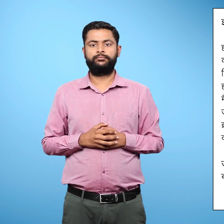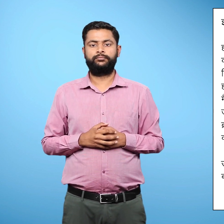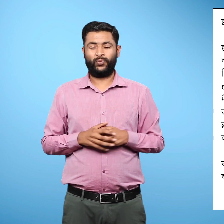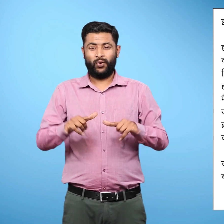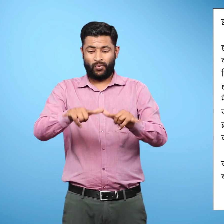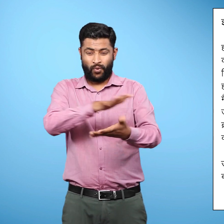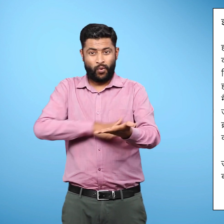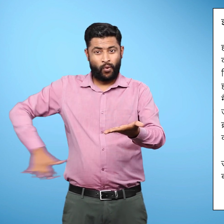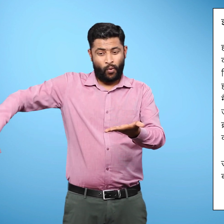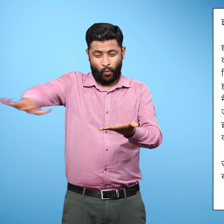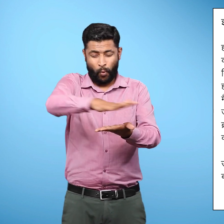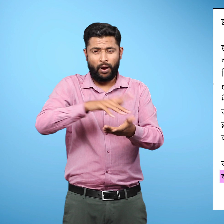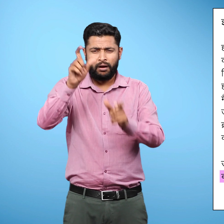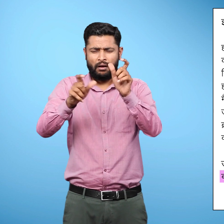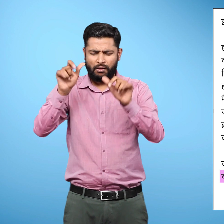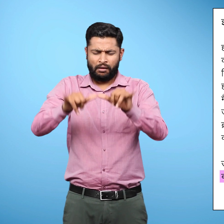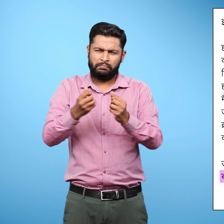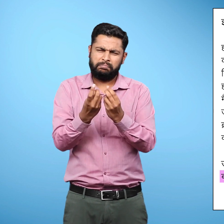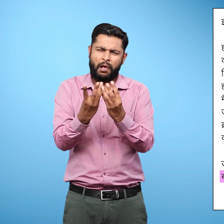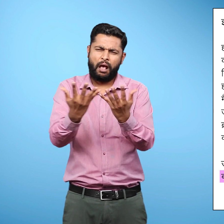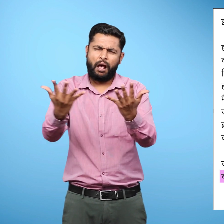यहां की जनसंख्या बहुत अधिक होती है,